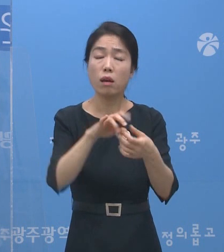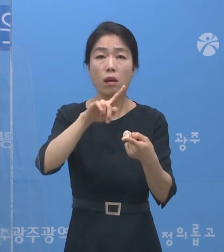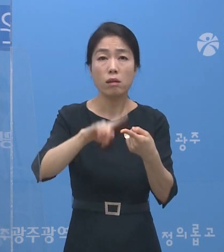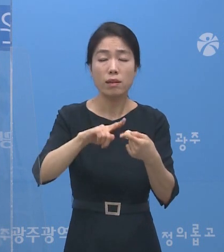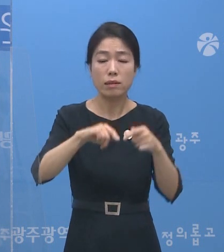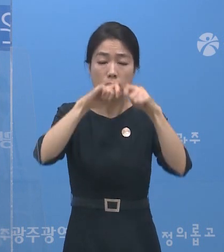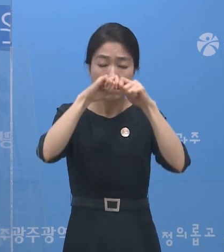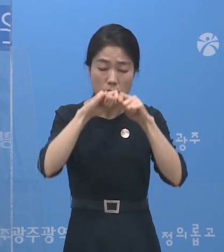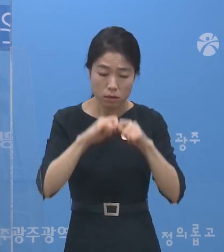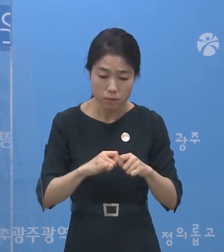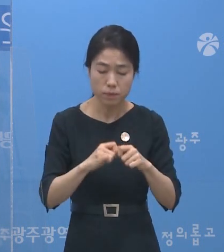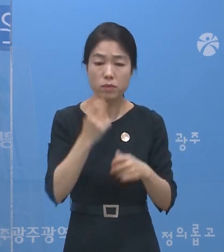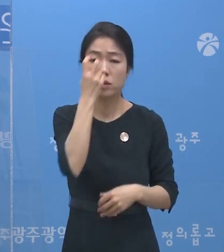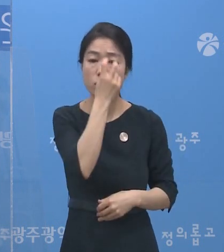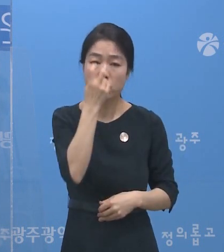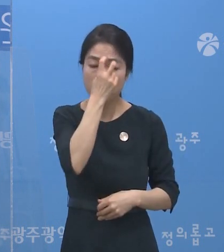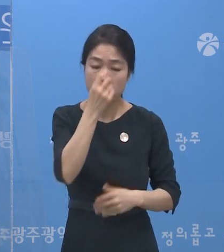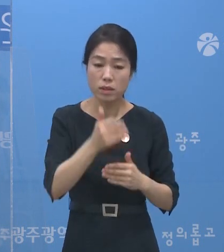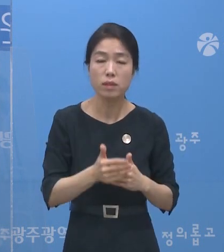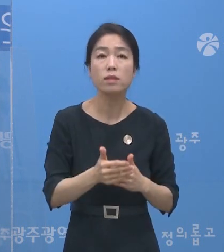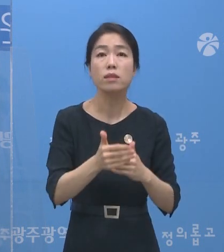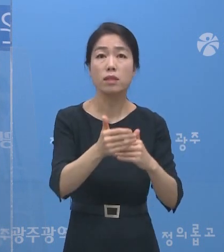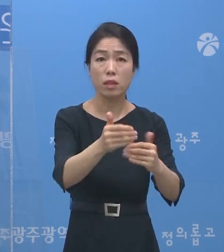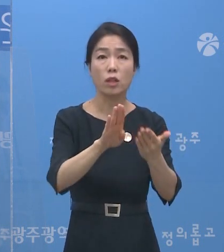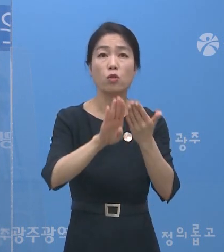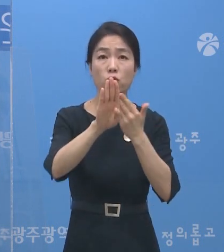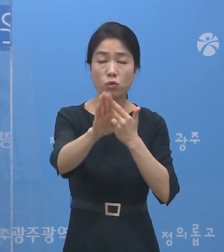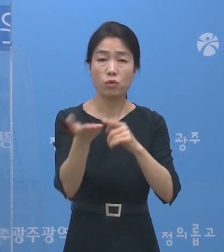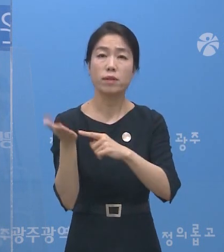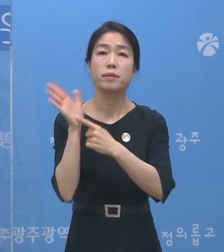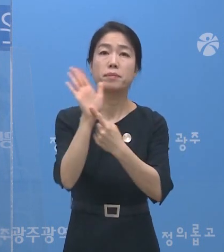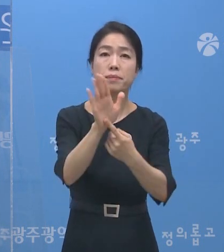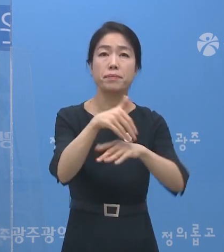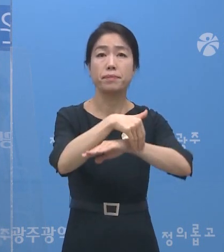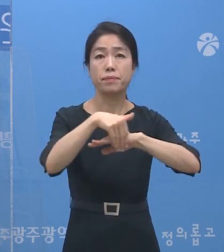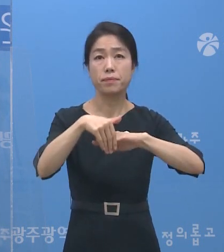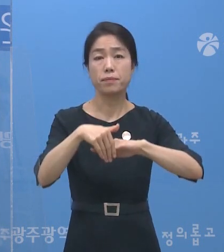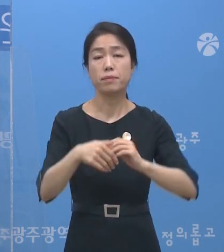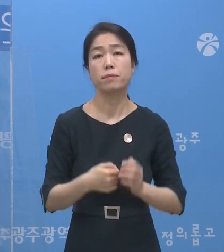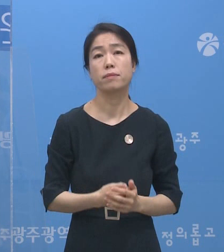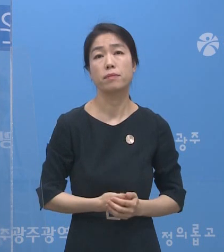심층역학조사를 진행한 후 발표할 예정입니다.